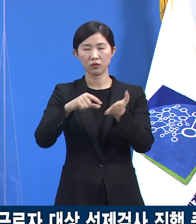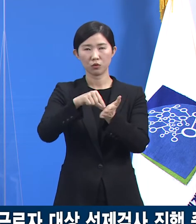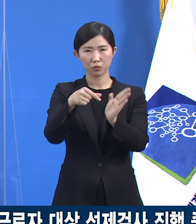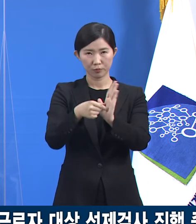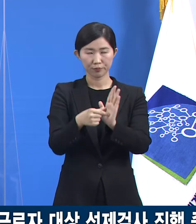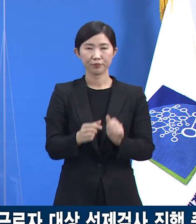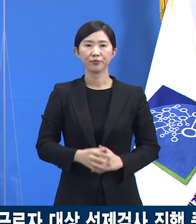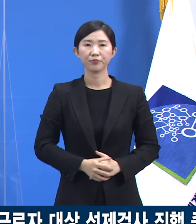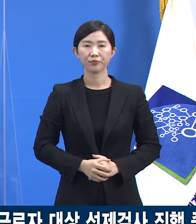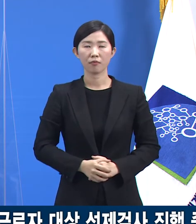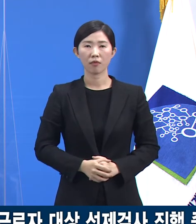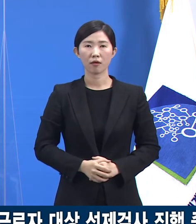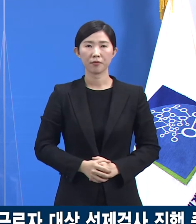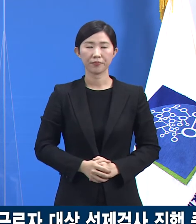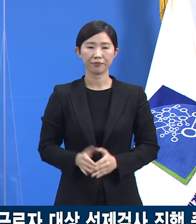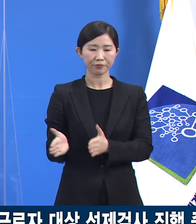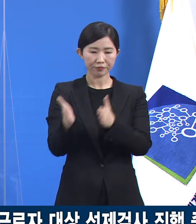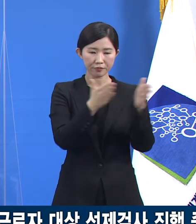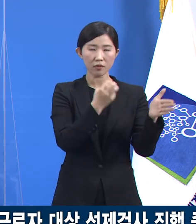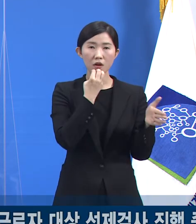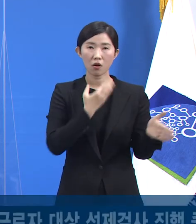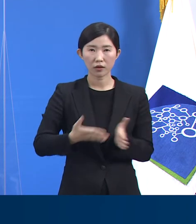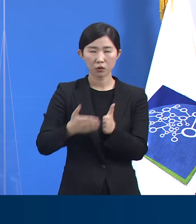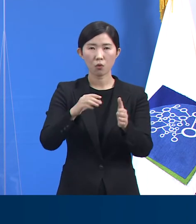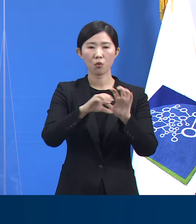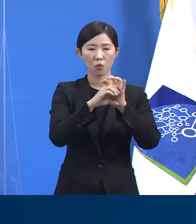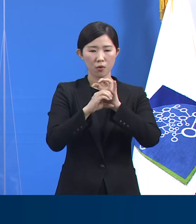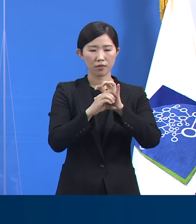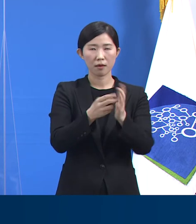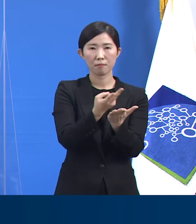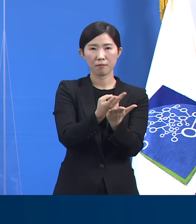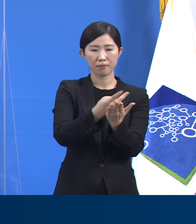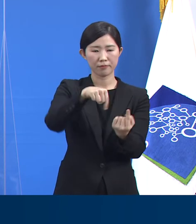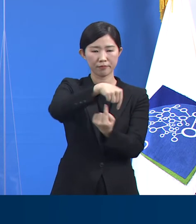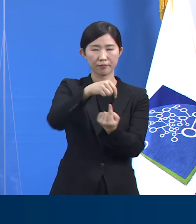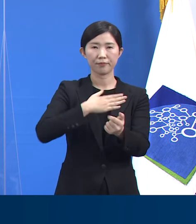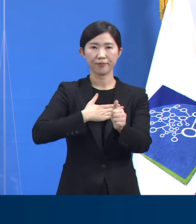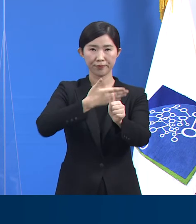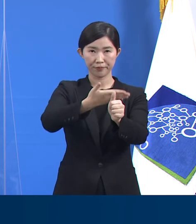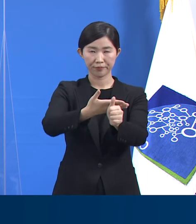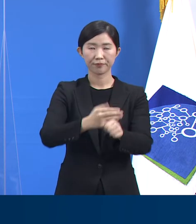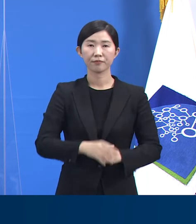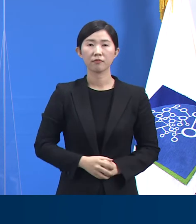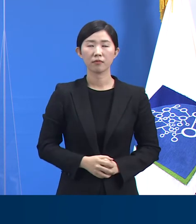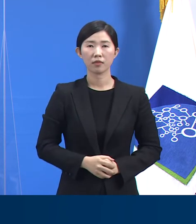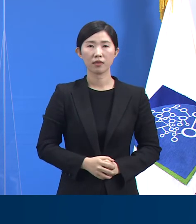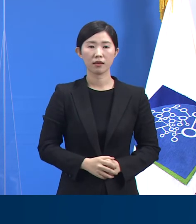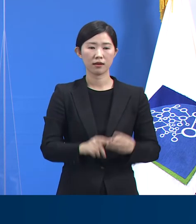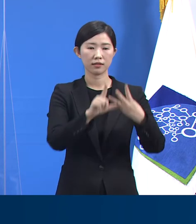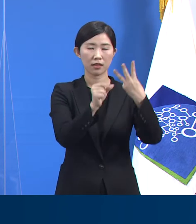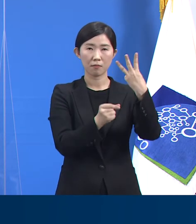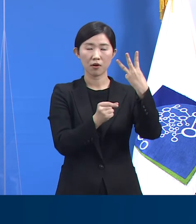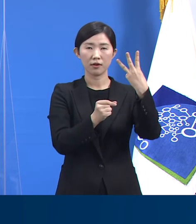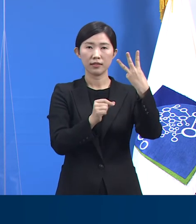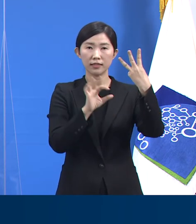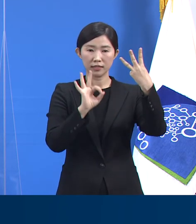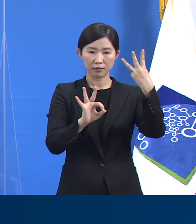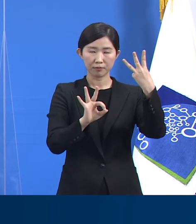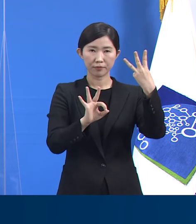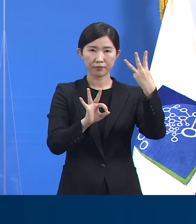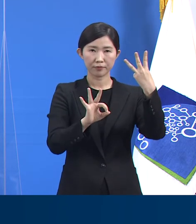경기도 코로나19 병상 운용 현황에 대해 말씀드리겠습니다. 3월 12일 20시 기준